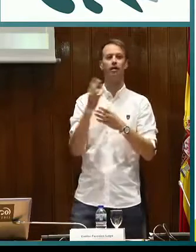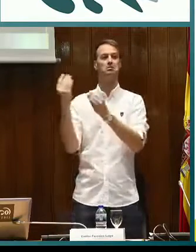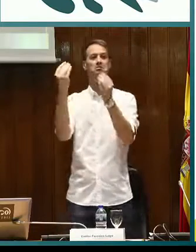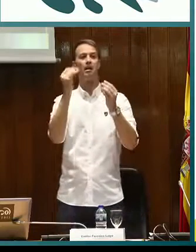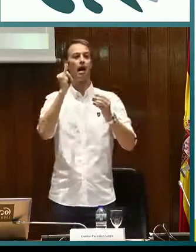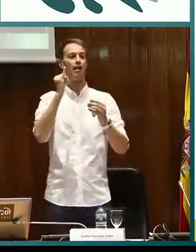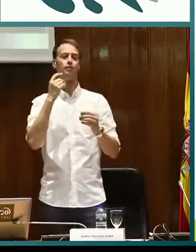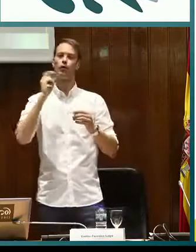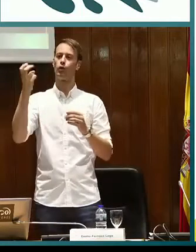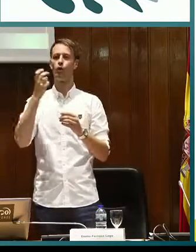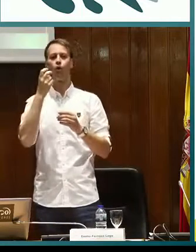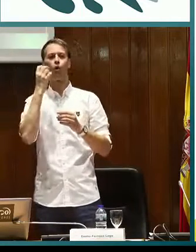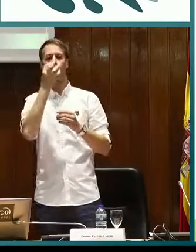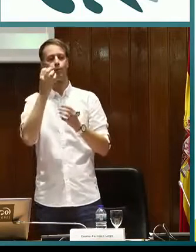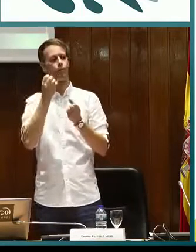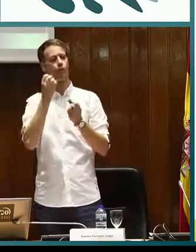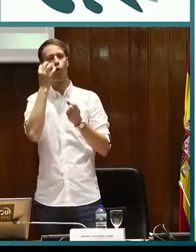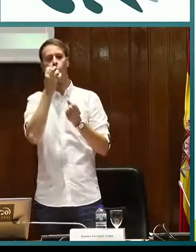Y hemos colaborado mucho con ellos.